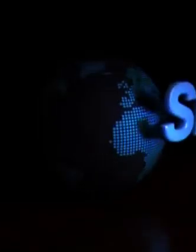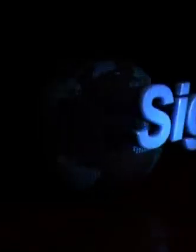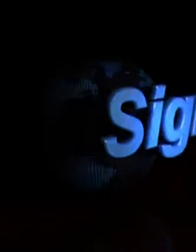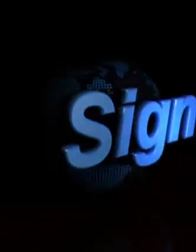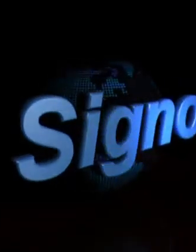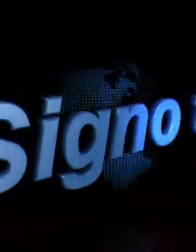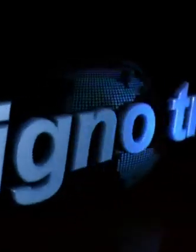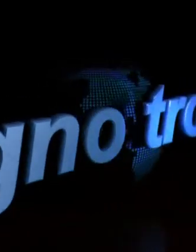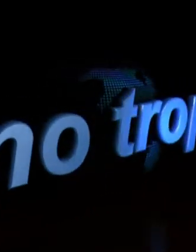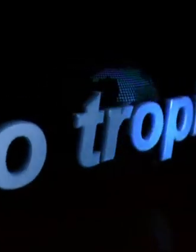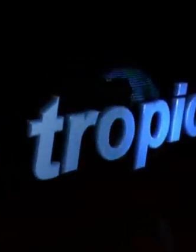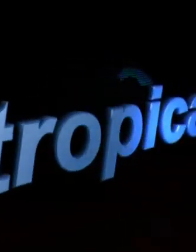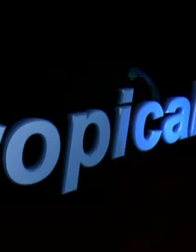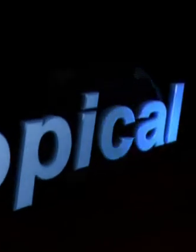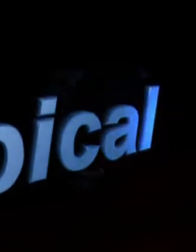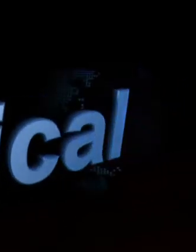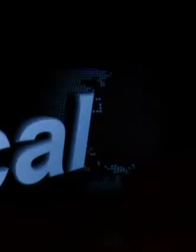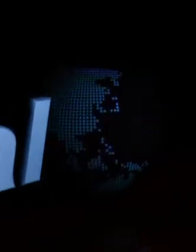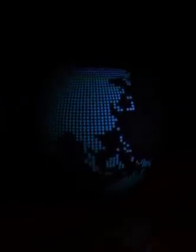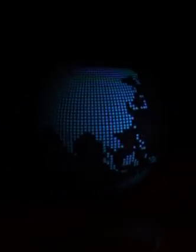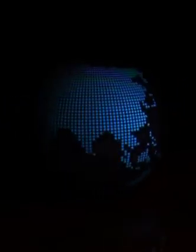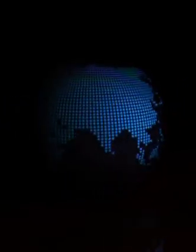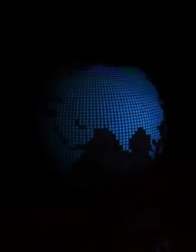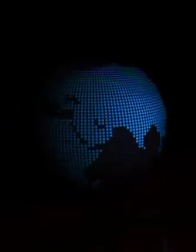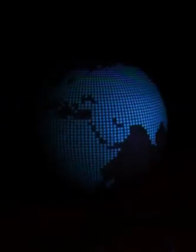Igualdad